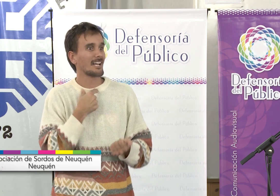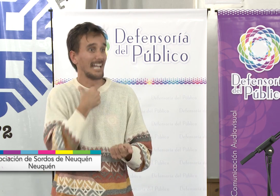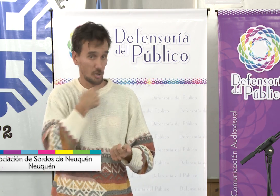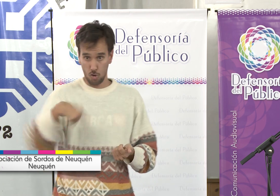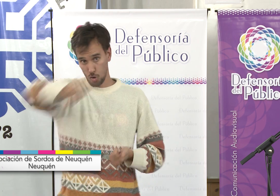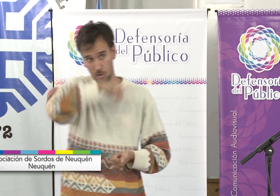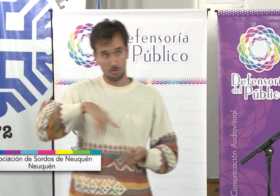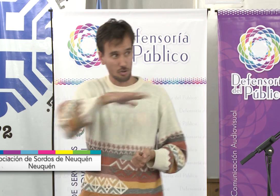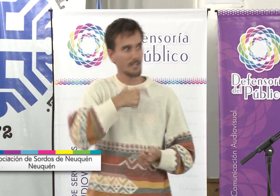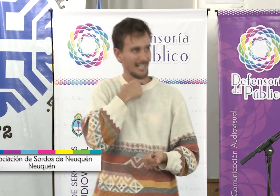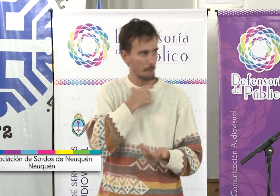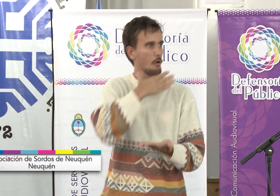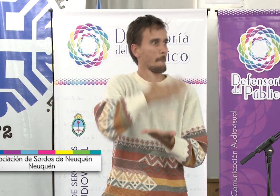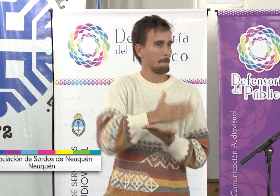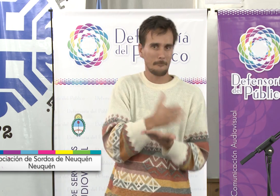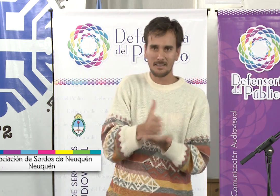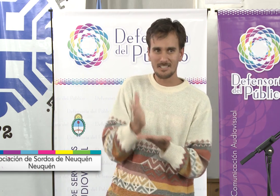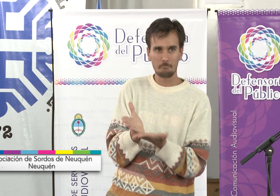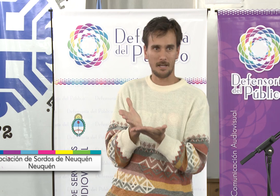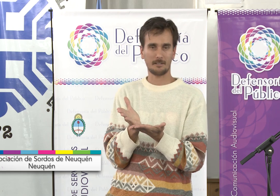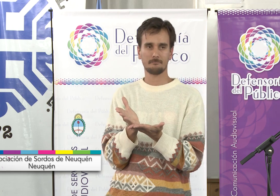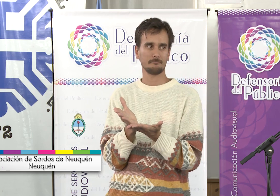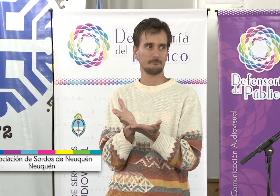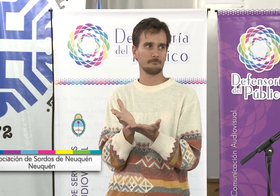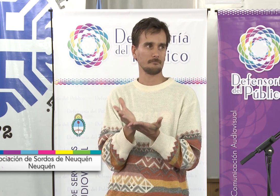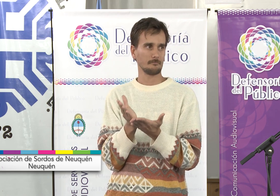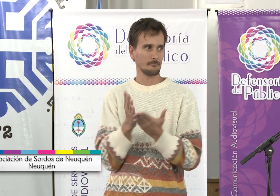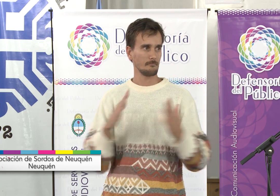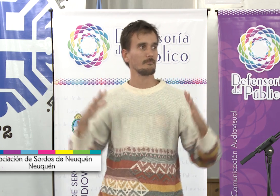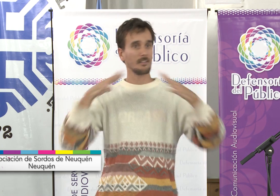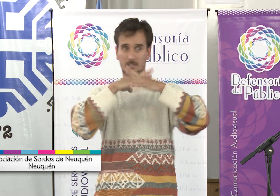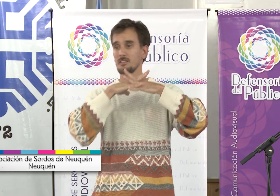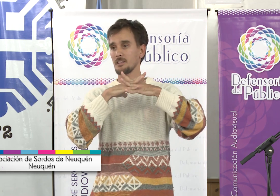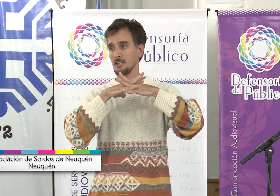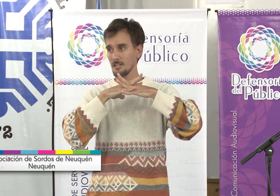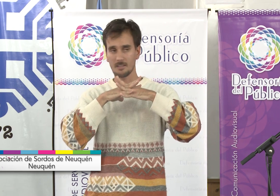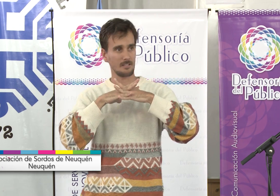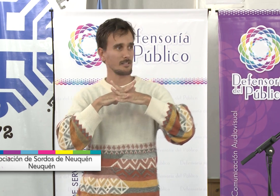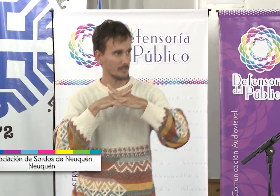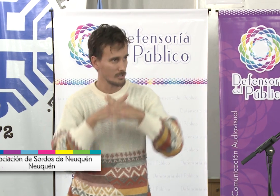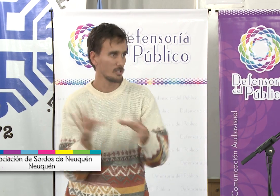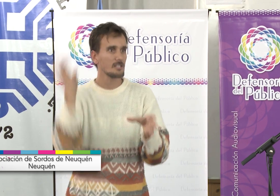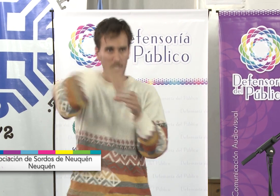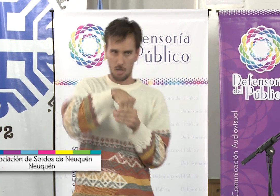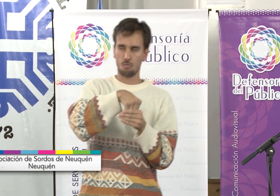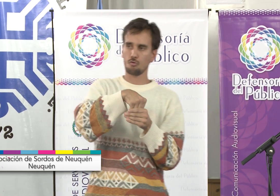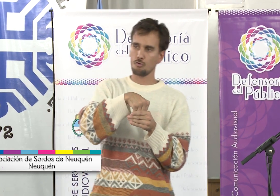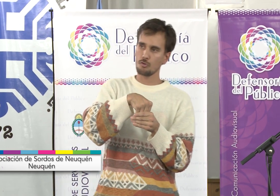Necesitamos trabajar en conjunto con ustedes. Queremos más participación. Queremos integración e